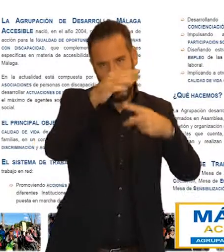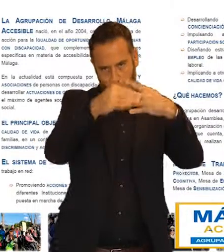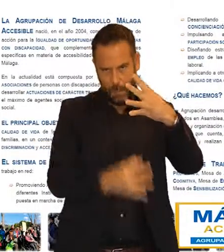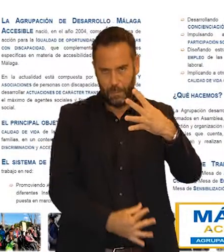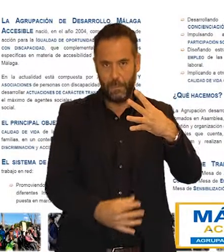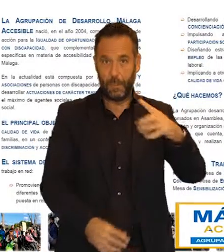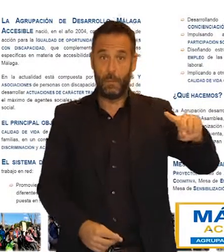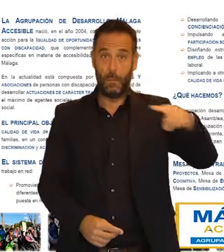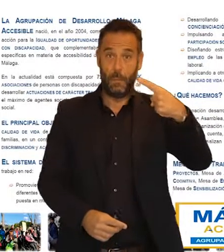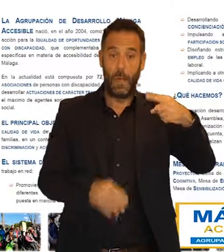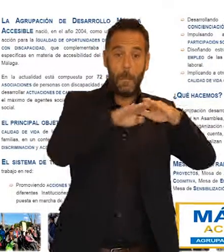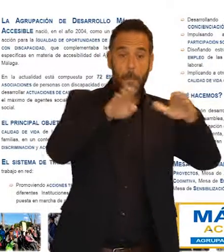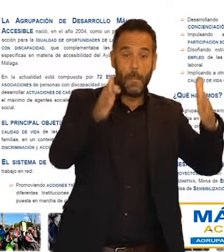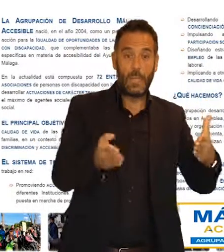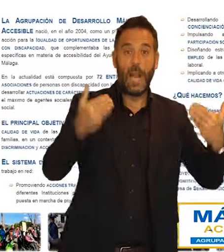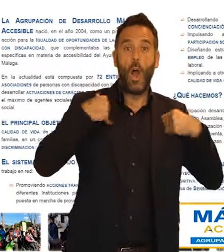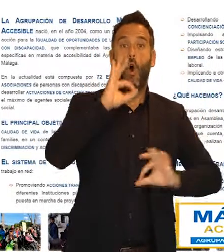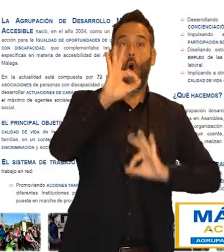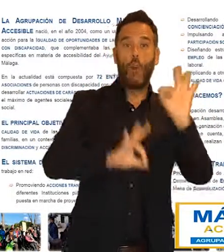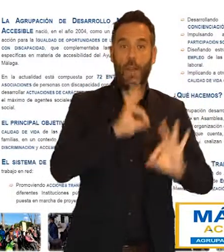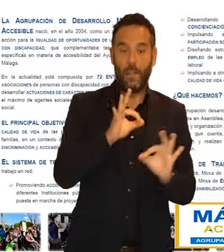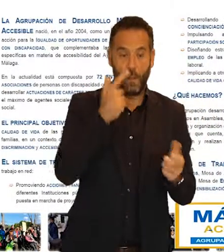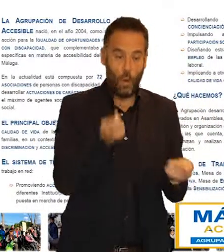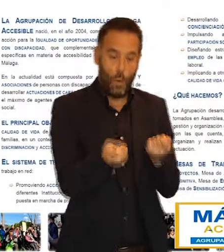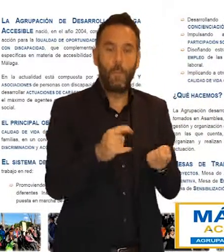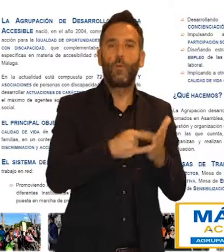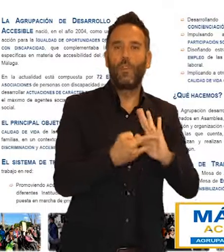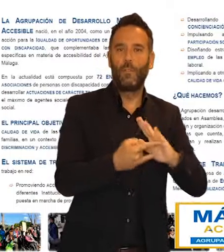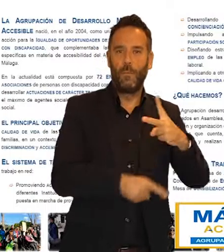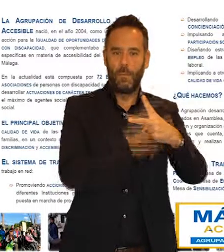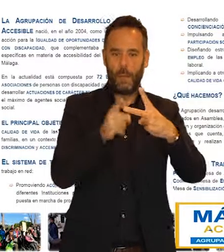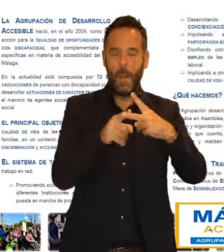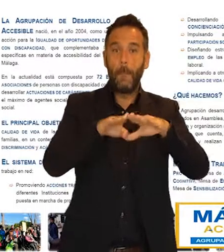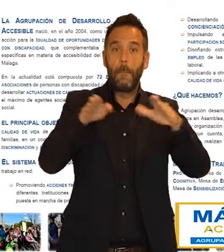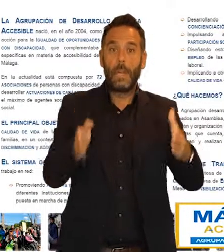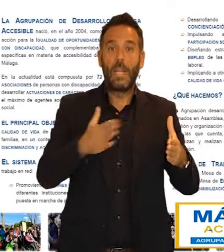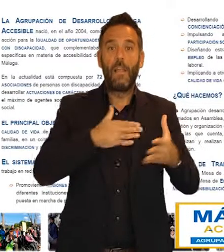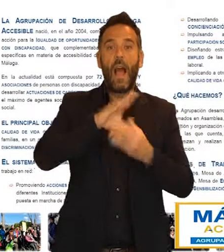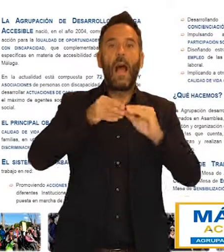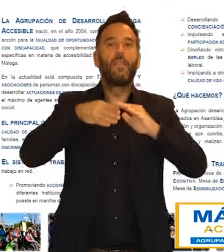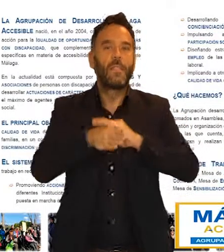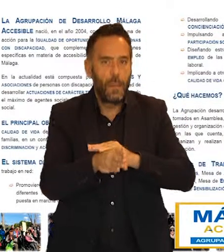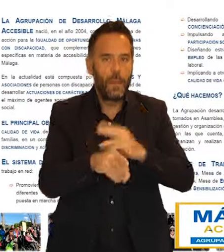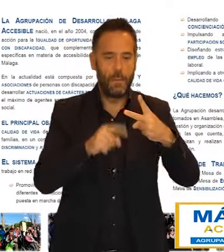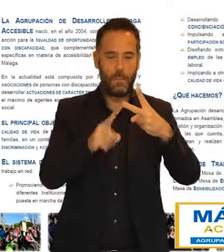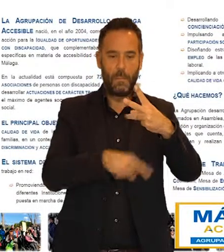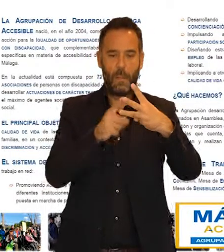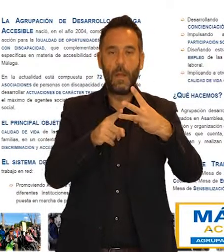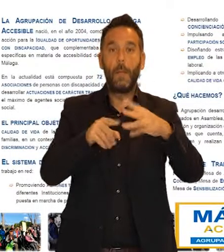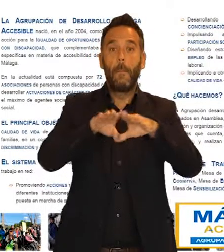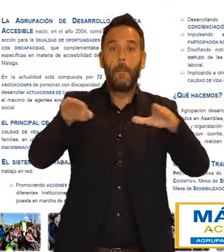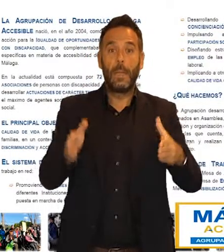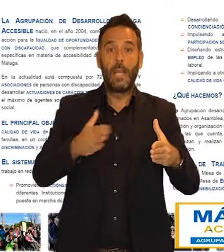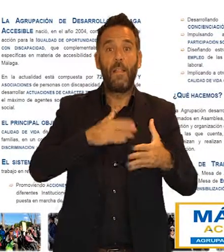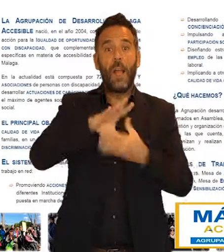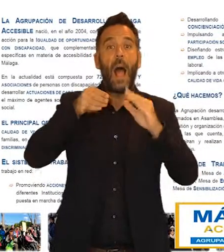proyectos Mesa de accesibilidad Mesa de accesibilidad cognitiva Mesa